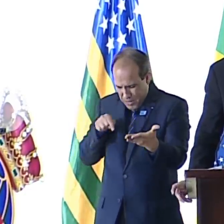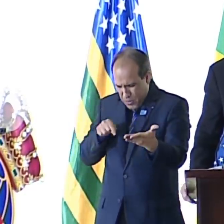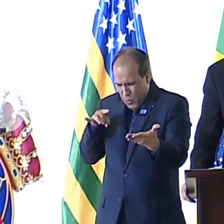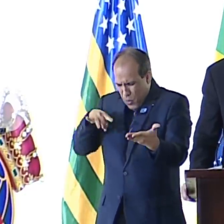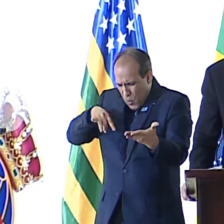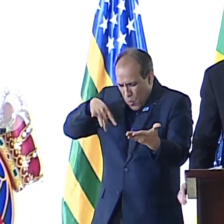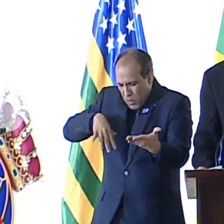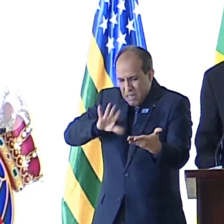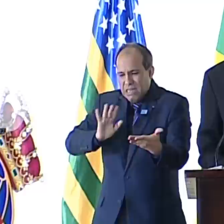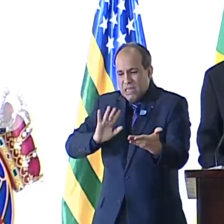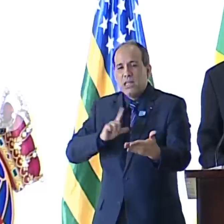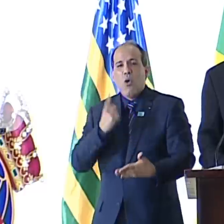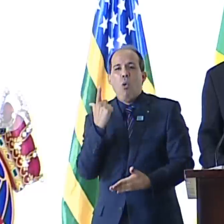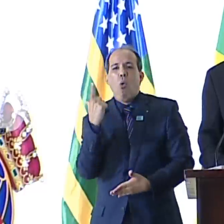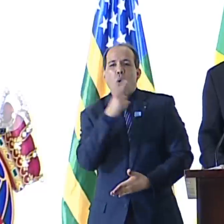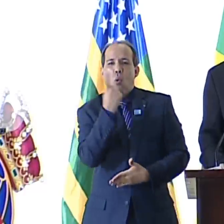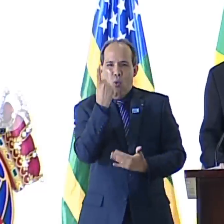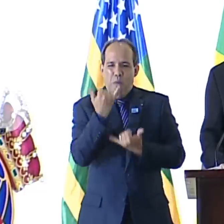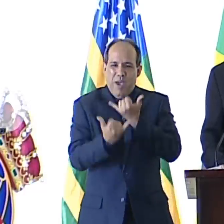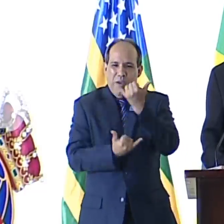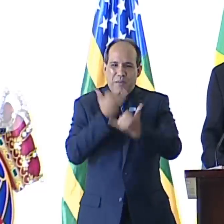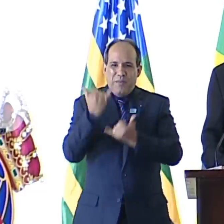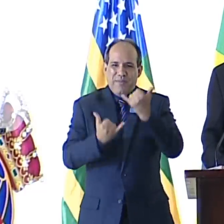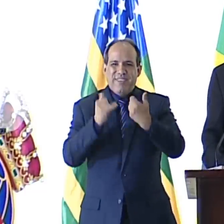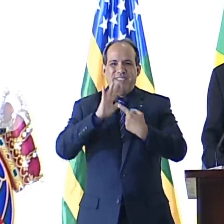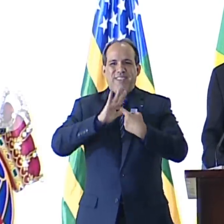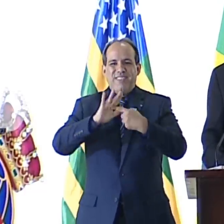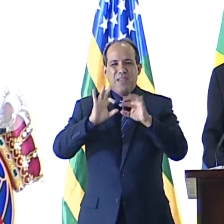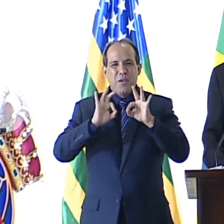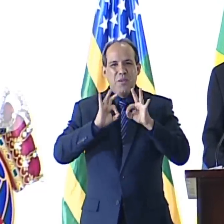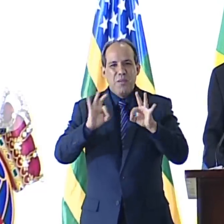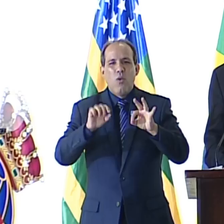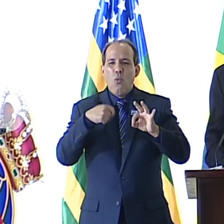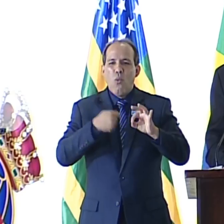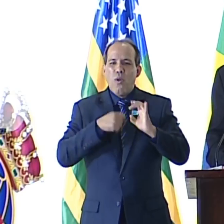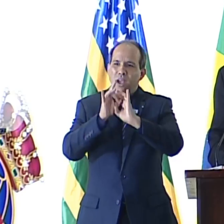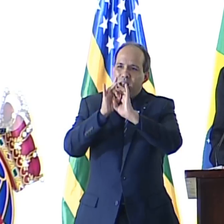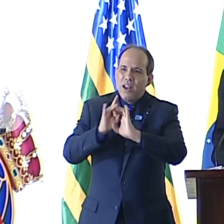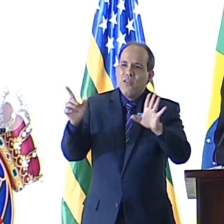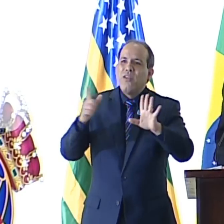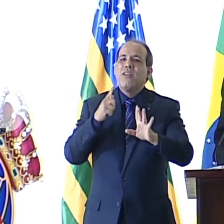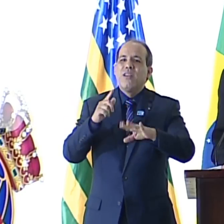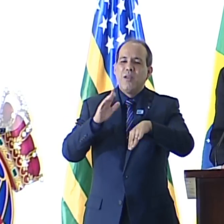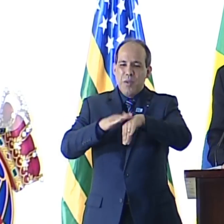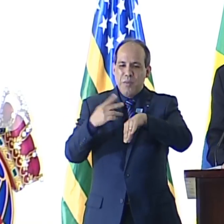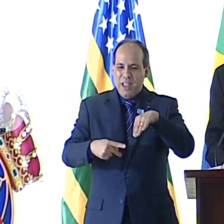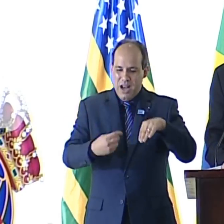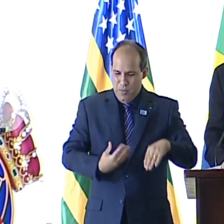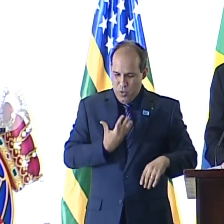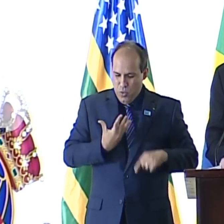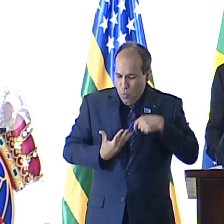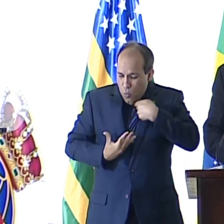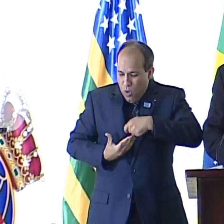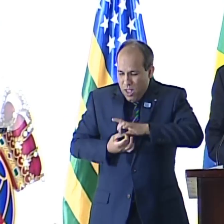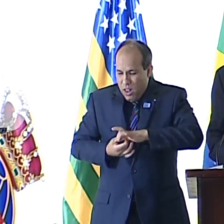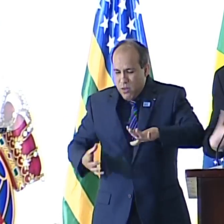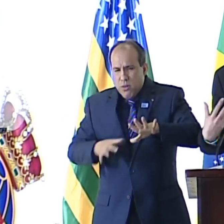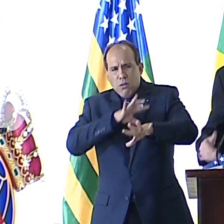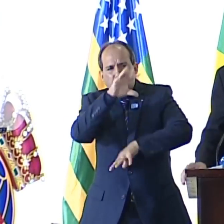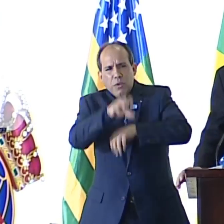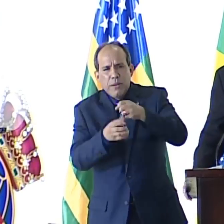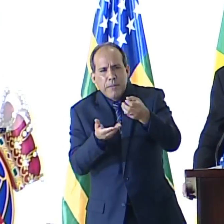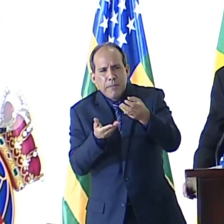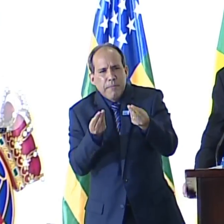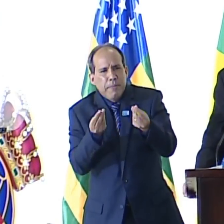Que é uma brincadeira, mas que, no entanto, aponta igualmente para o aspecto libertário da poesia, sua busca pela essência, pelo